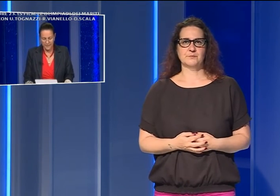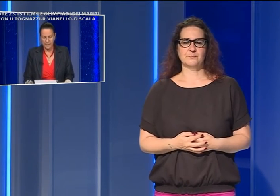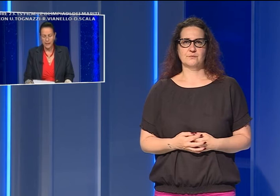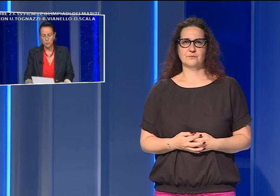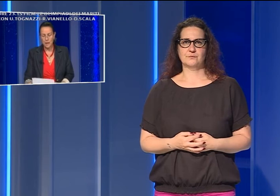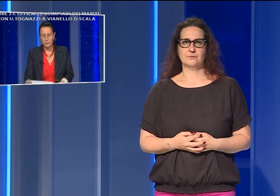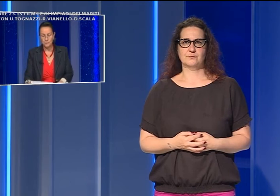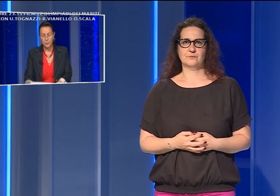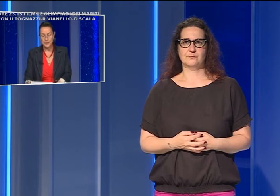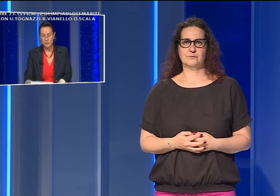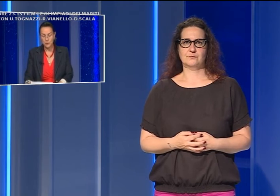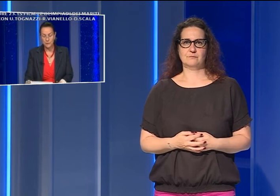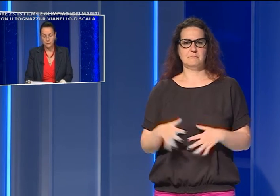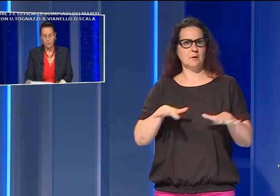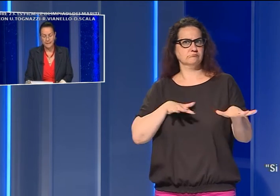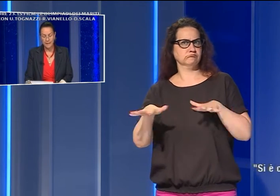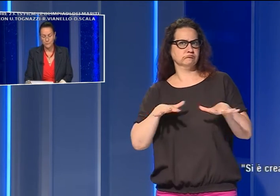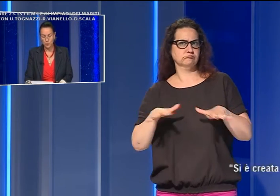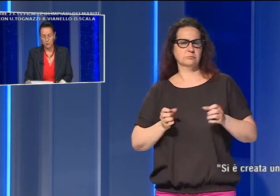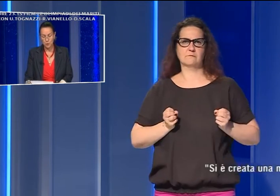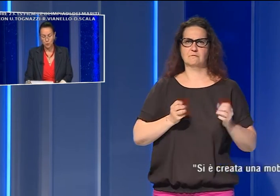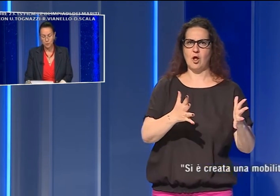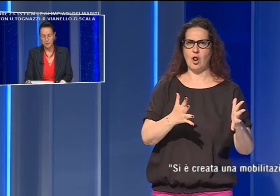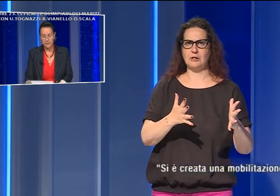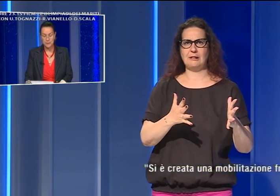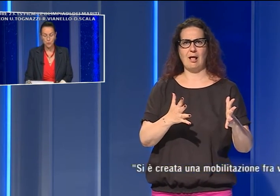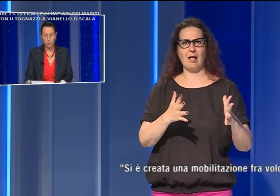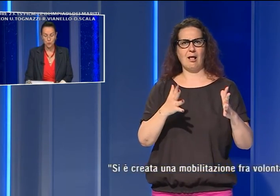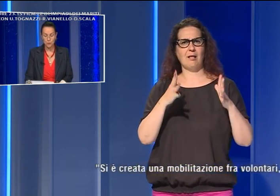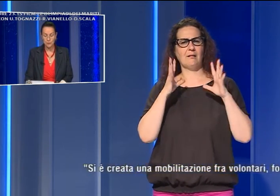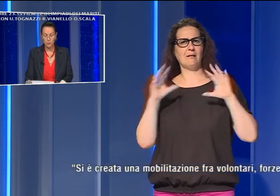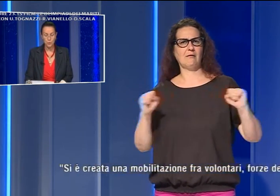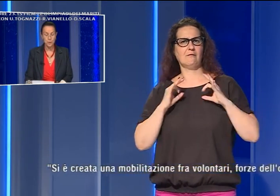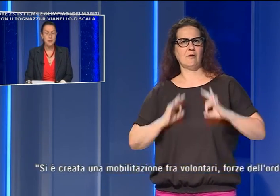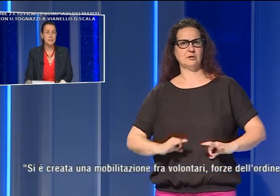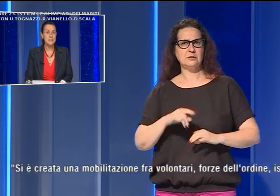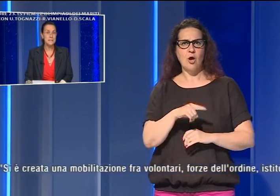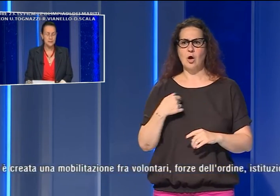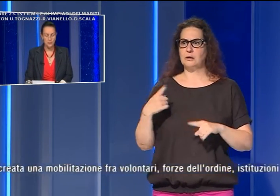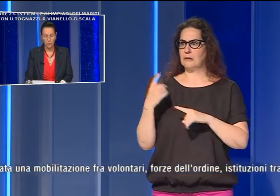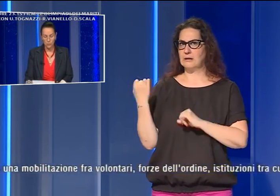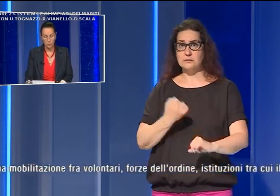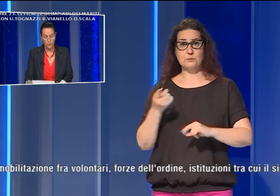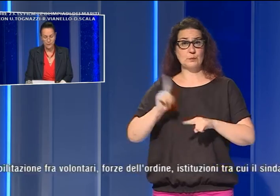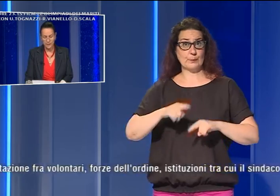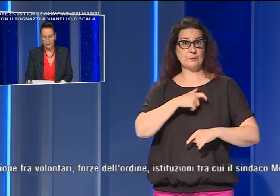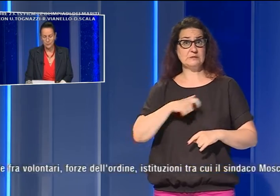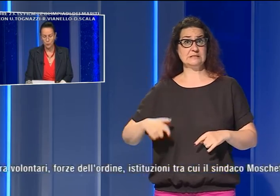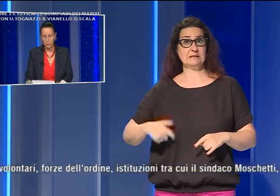E si è creata una mobilitazione fra volontari, forze dell'ordine, istituzioni, tra cui il sindaco